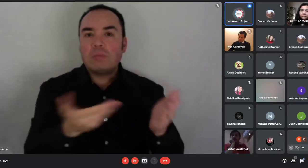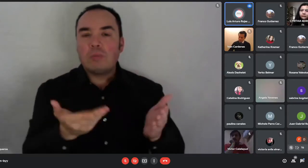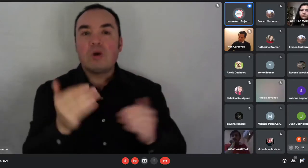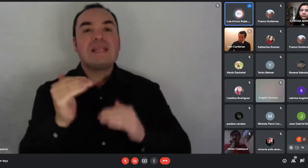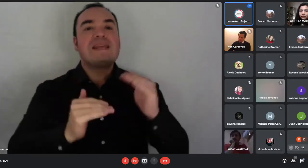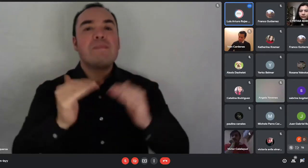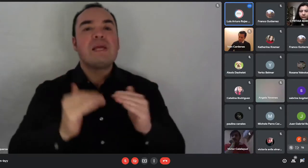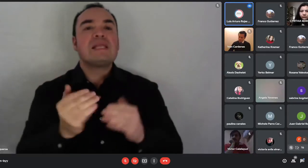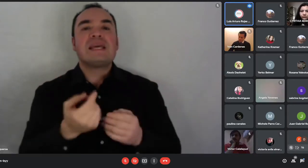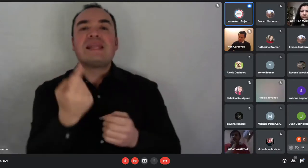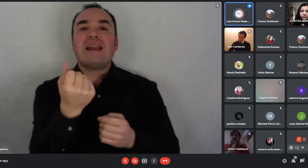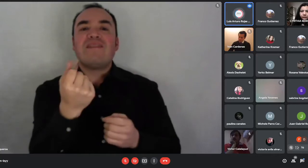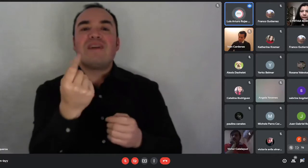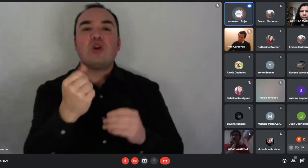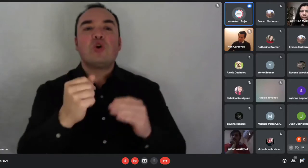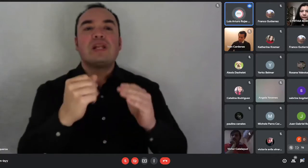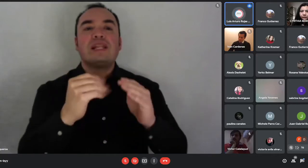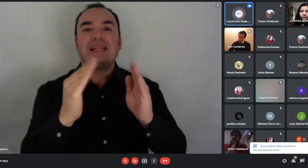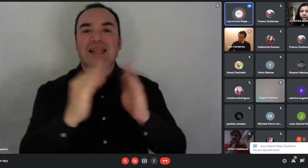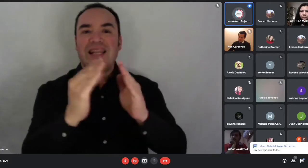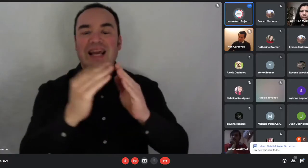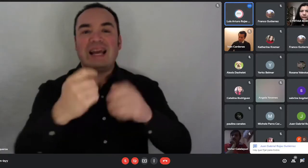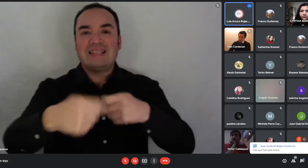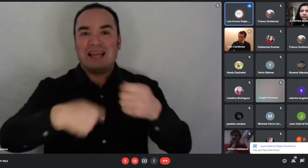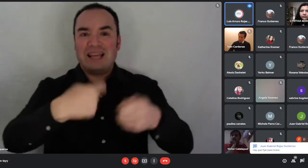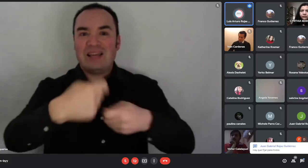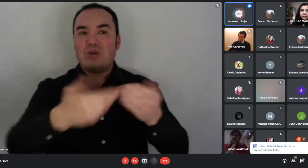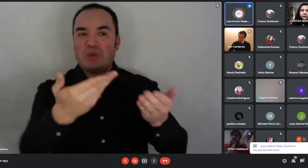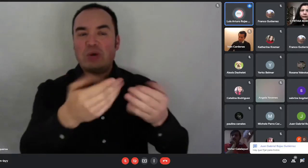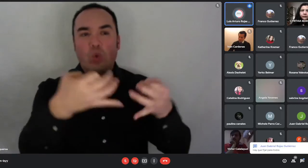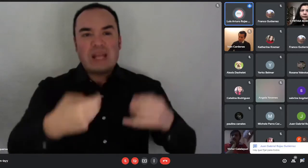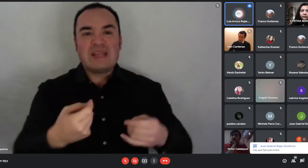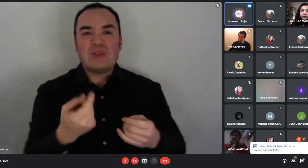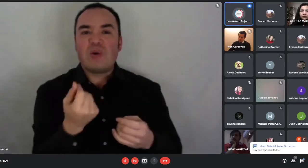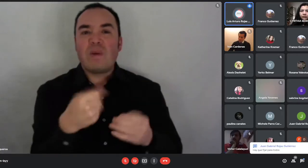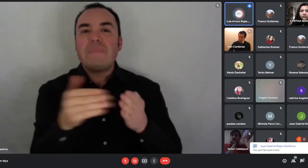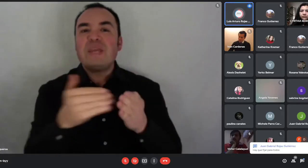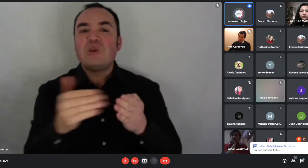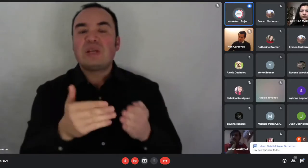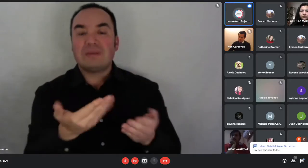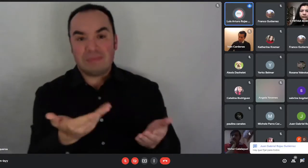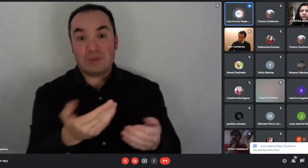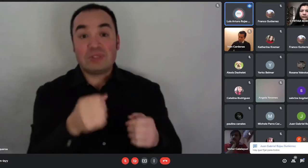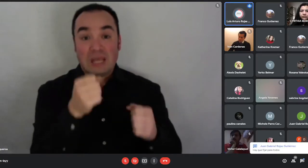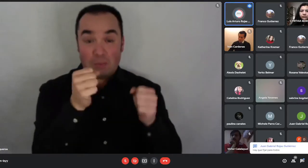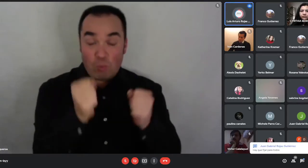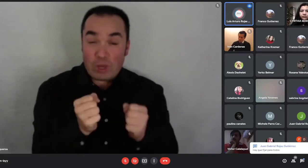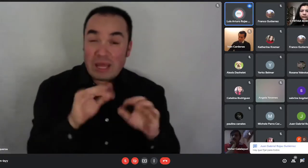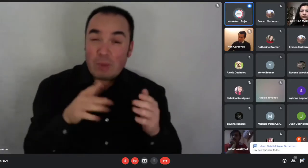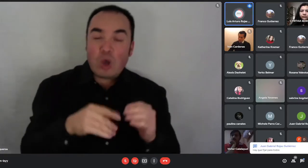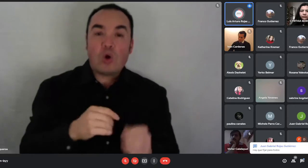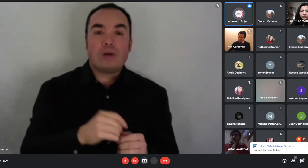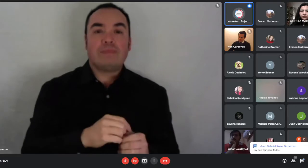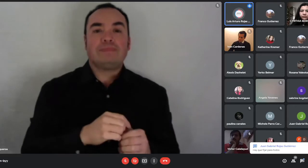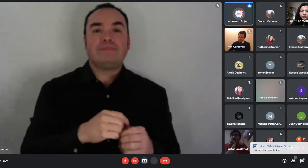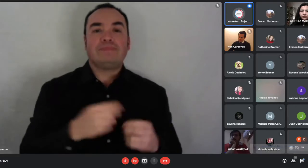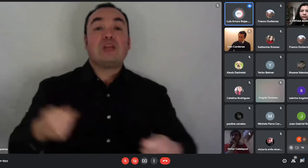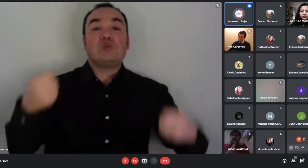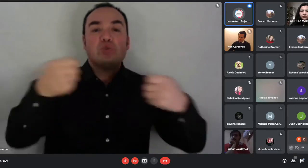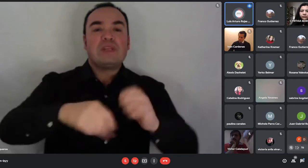ahí y el subsidio podría de 550 UF bajar alguna UF dependiendo del valor de la vivienda. En el fondo, la lógica